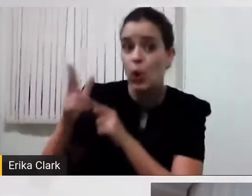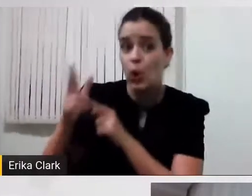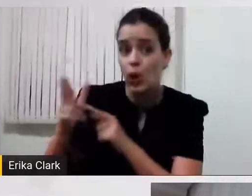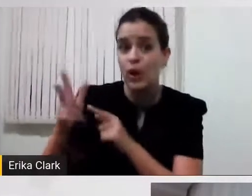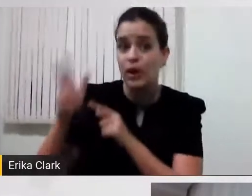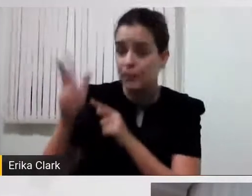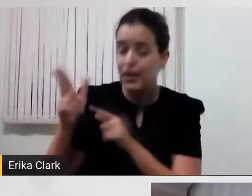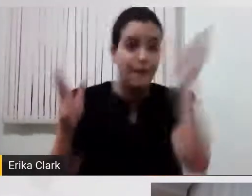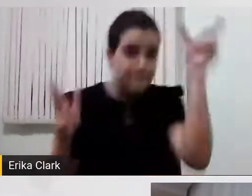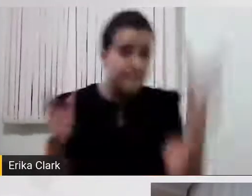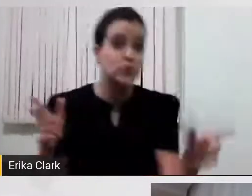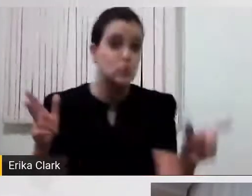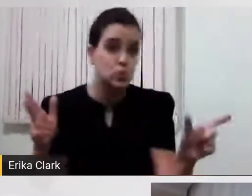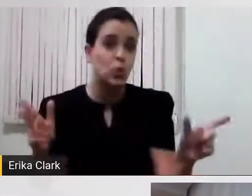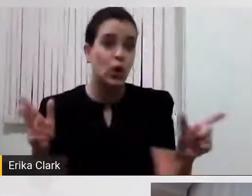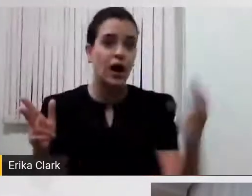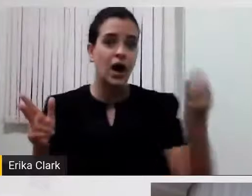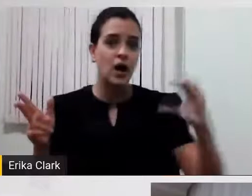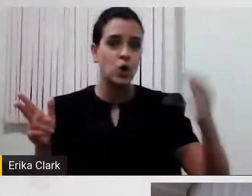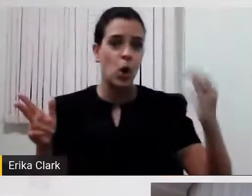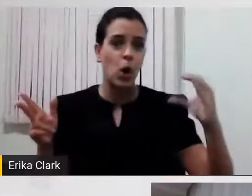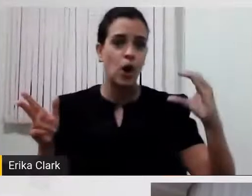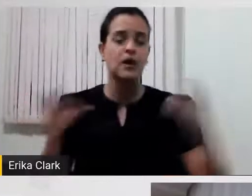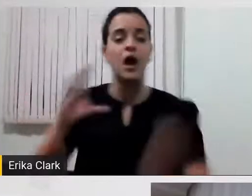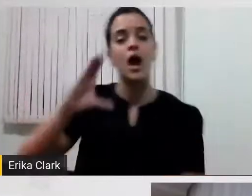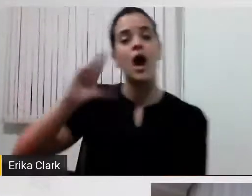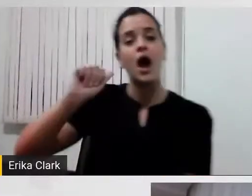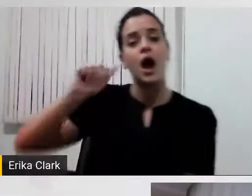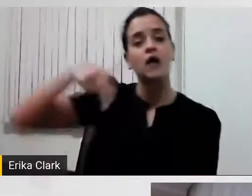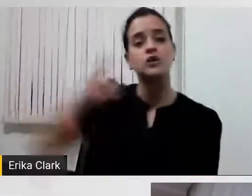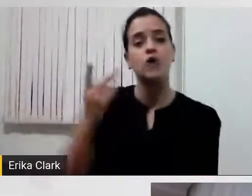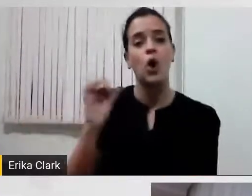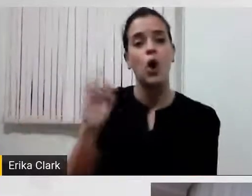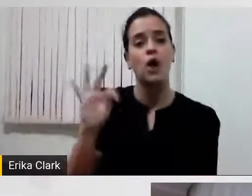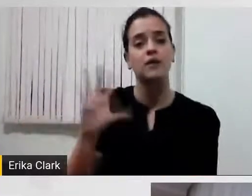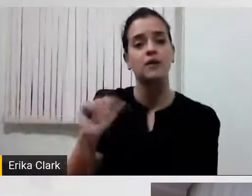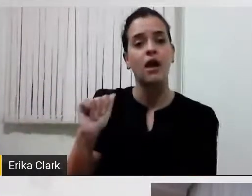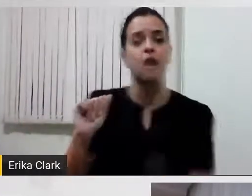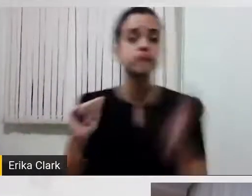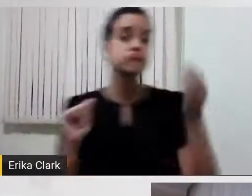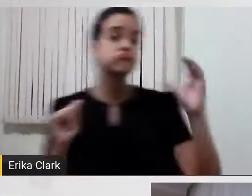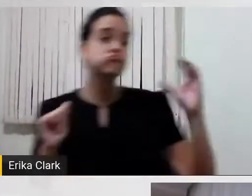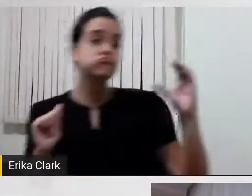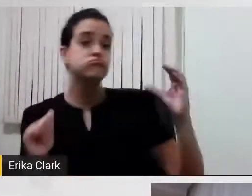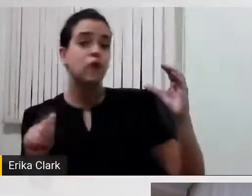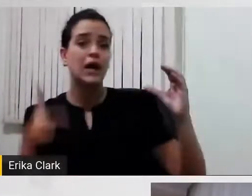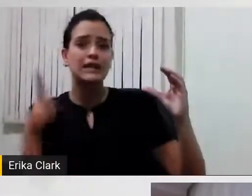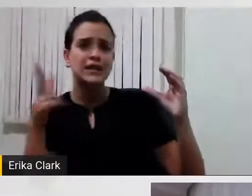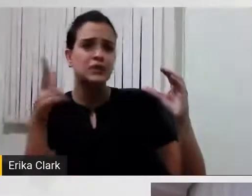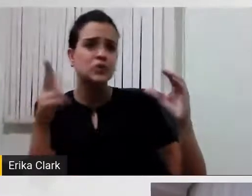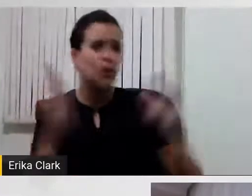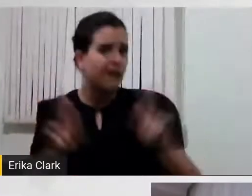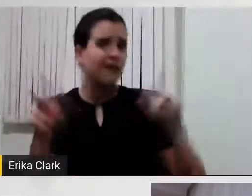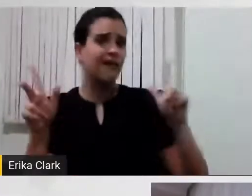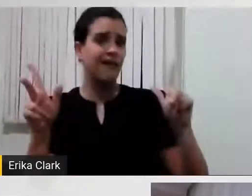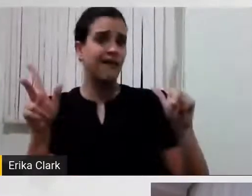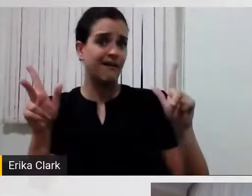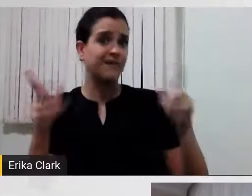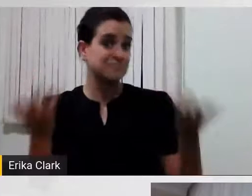canhota, para uma pessoa destra, não é? Já é uma tecnologia. Claro, claro. No programa